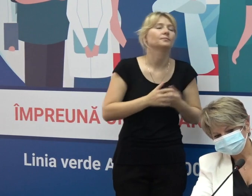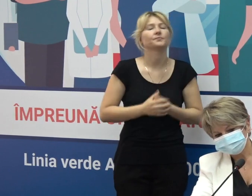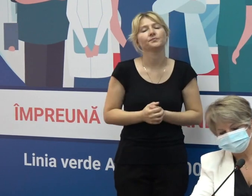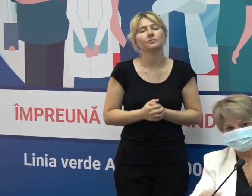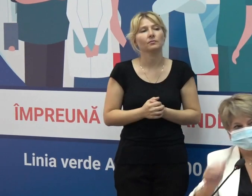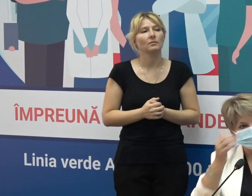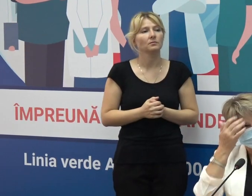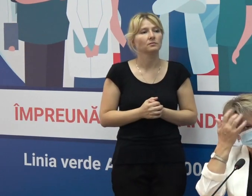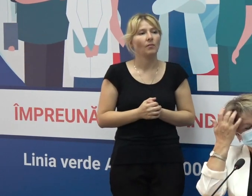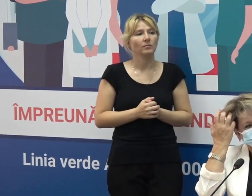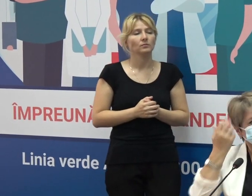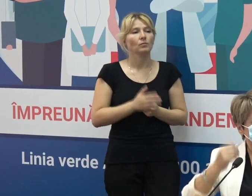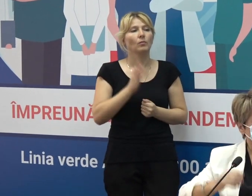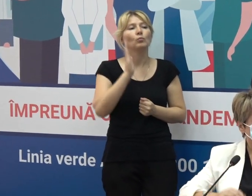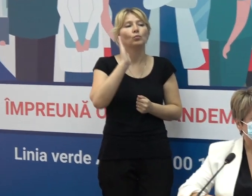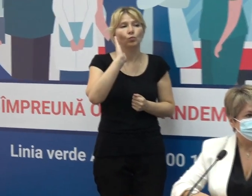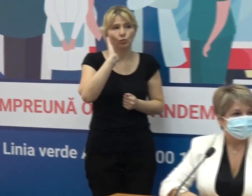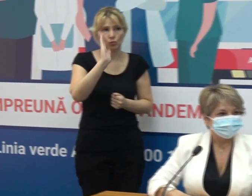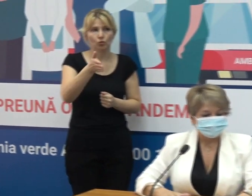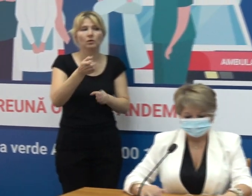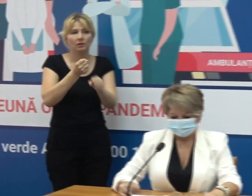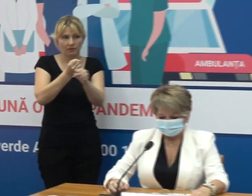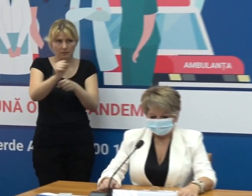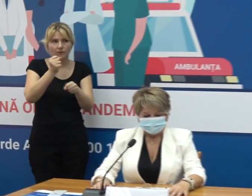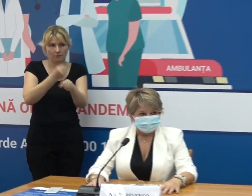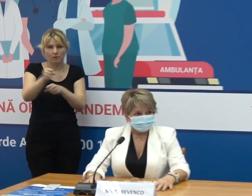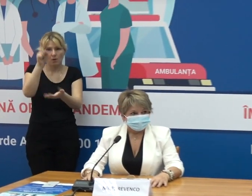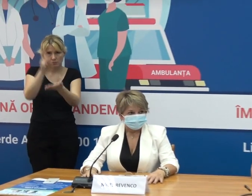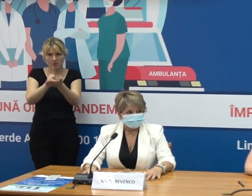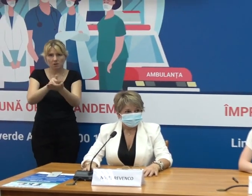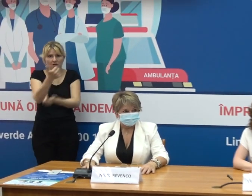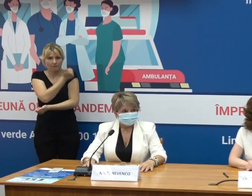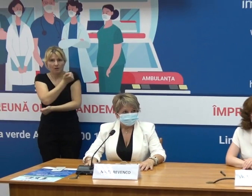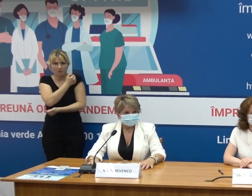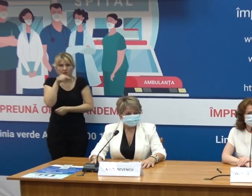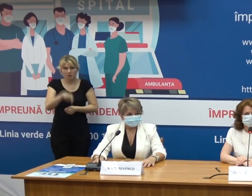Va deveni vaccinarea obligatorie în țără?